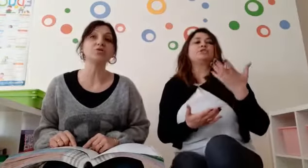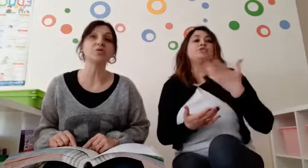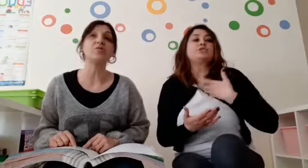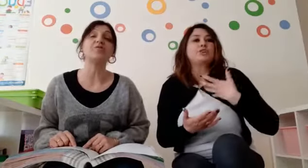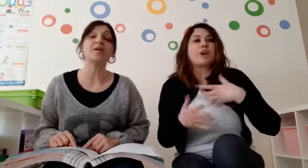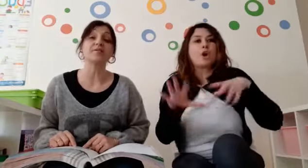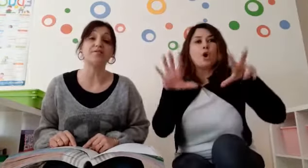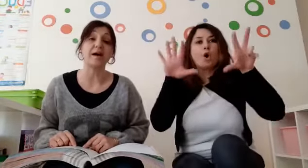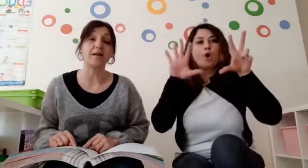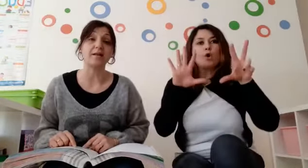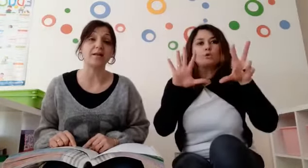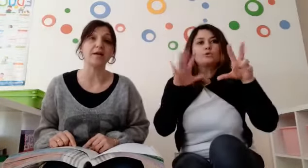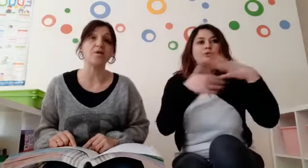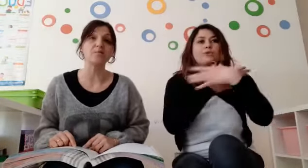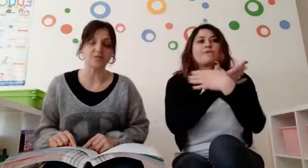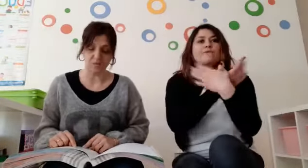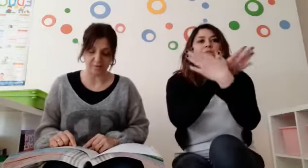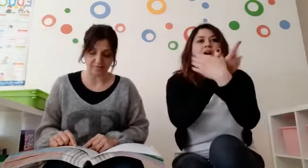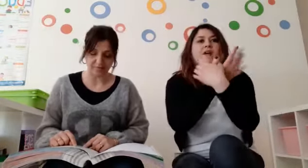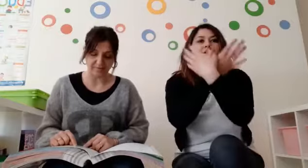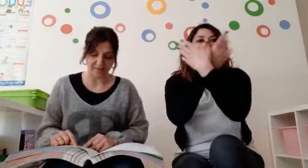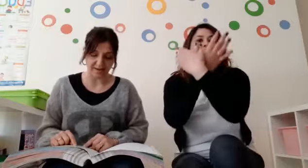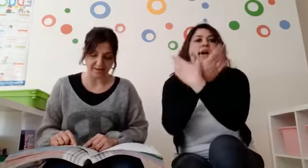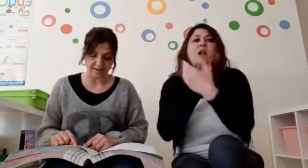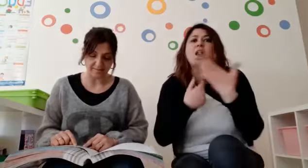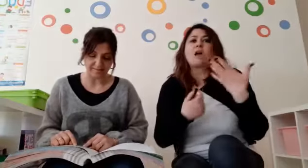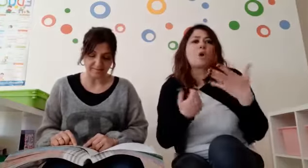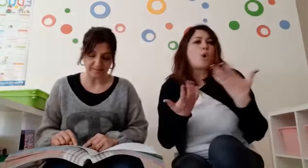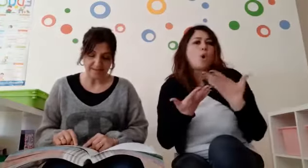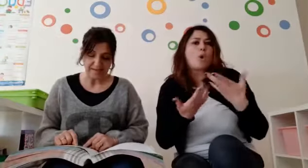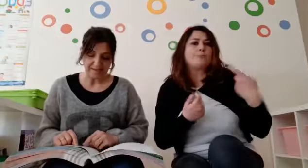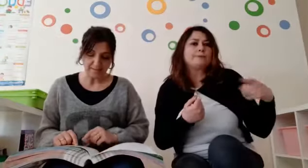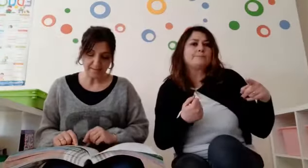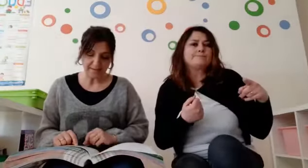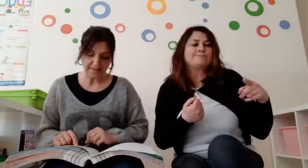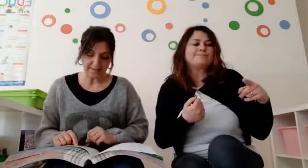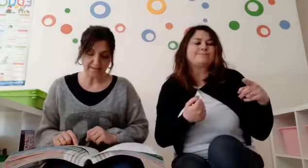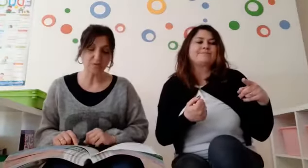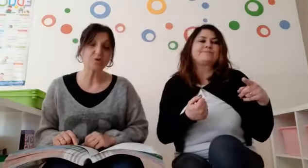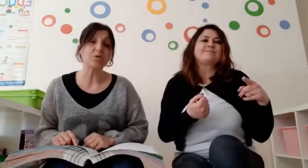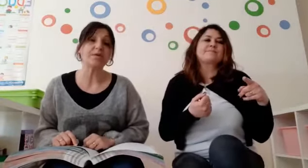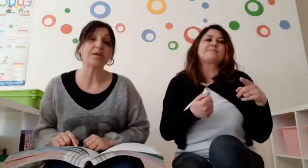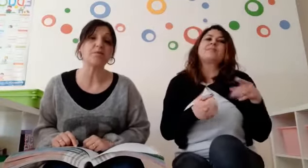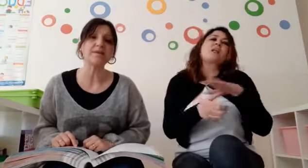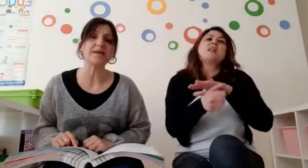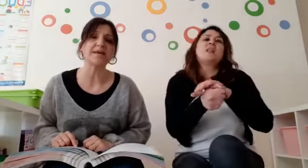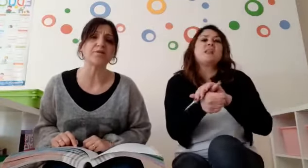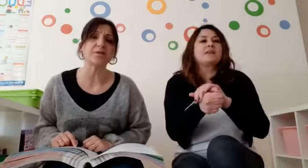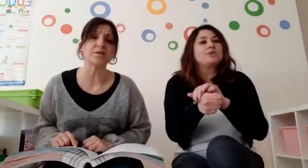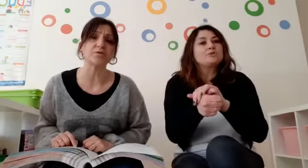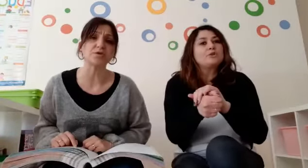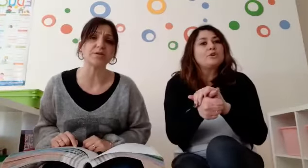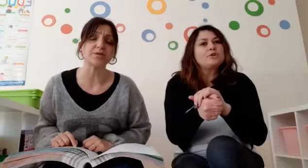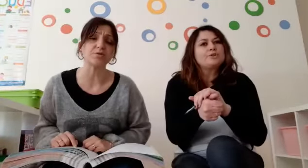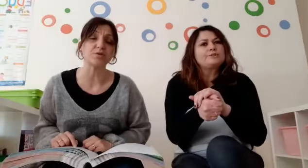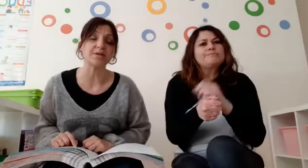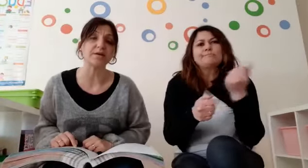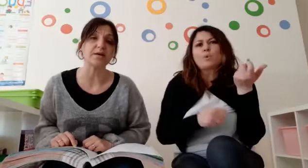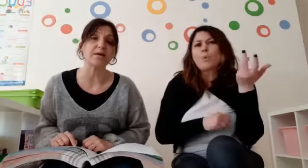otto farfalle. Come sono le farfalle? Mentre le chioccioline? Quante erano le